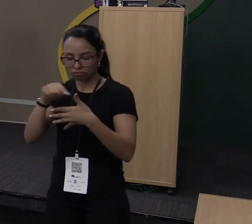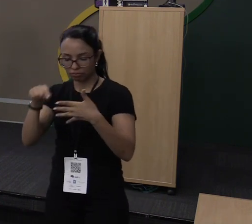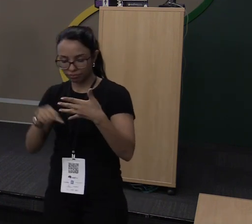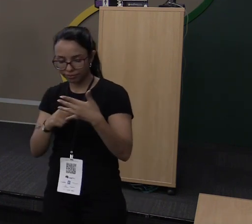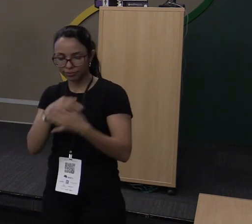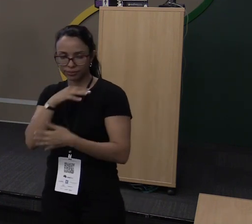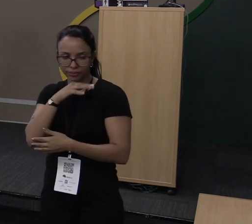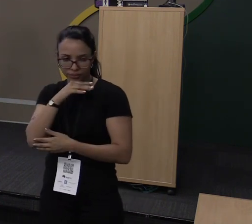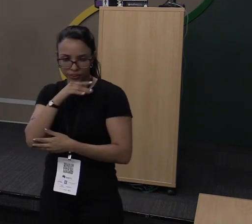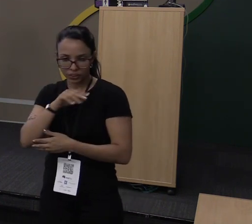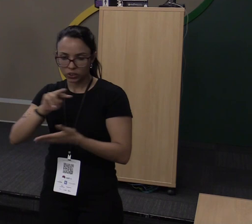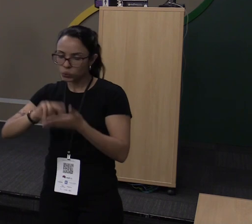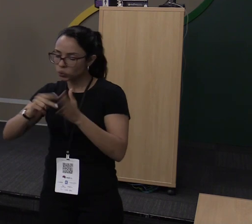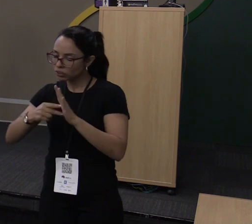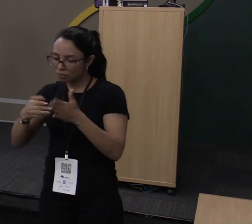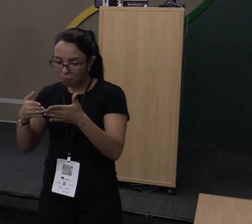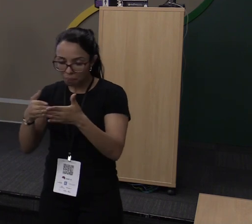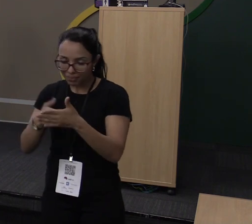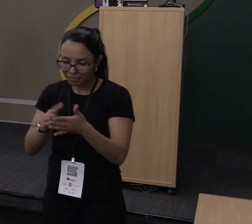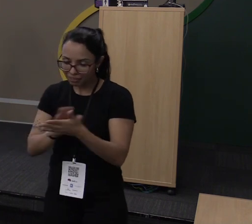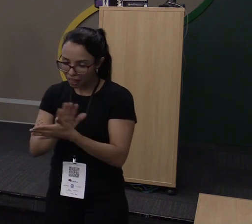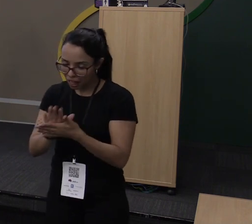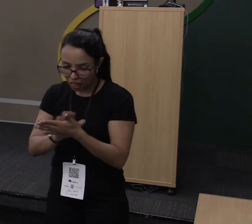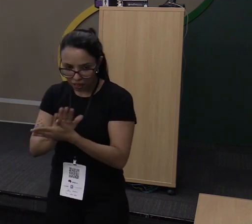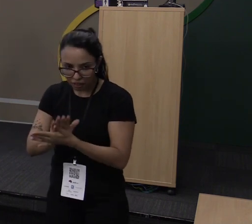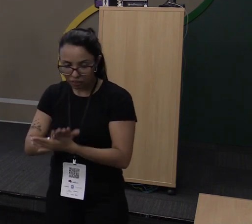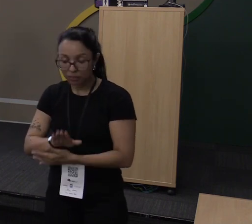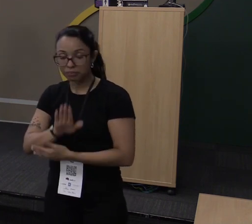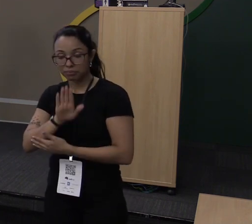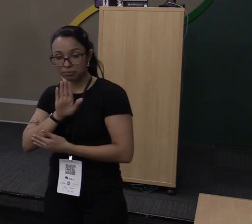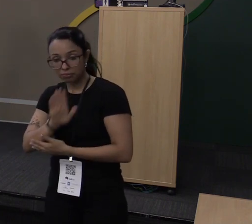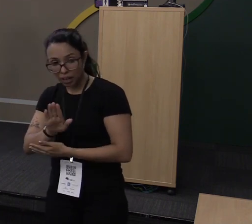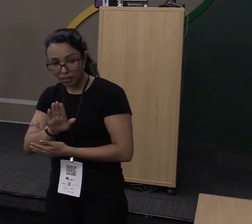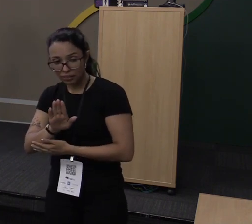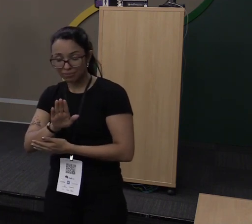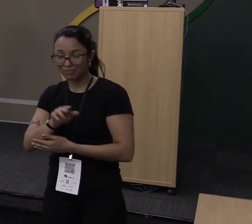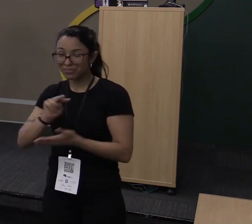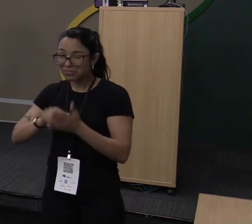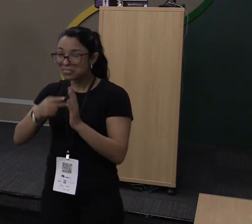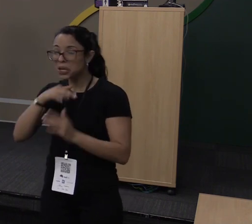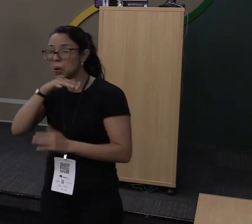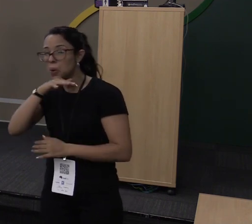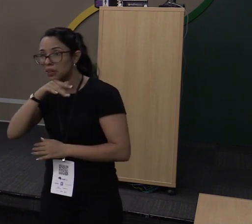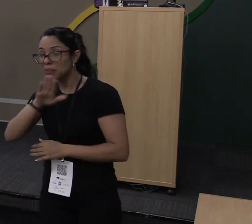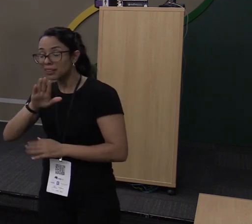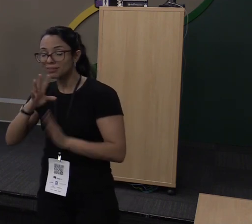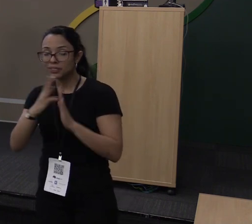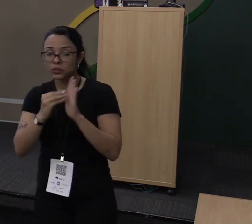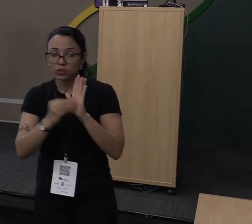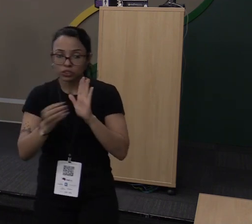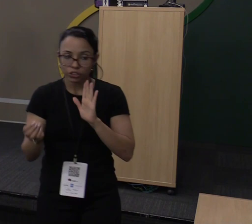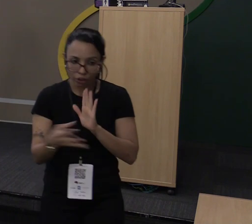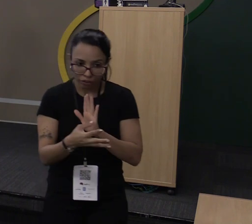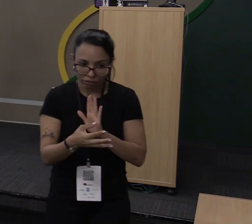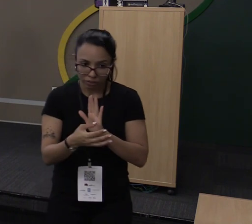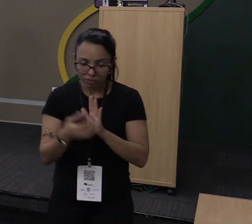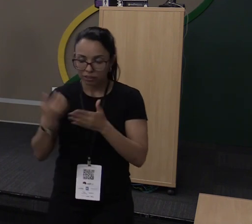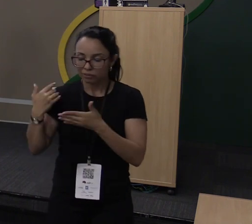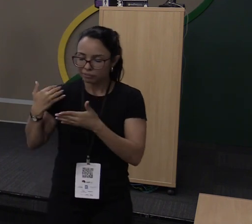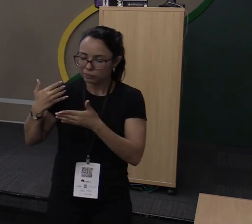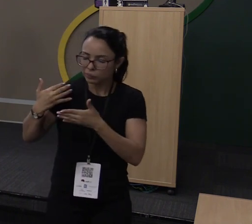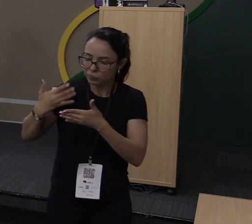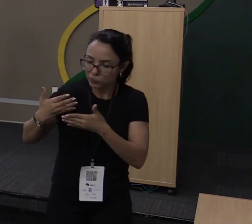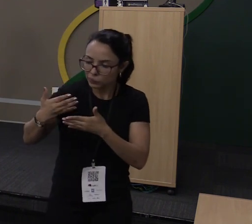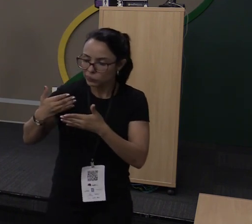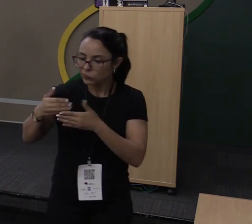bloqueantes para você usar Rust. Não necessariamente ruim, mas é uma linguagem nova. Então, há pouco tempo o Rust